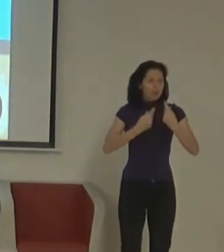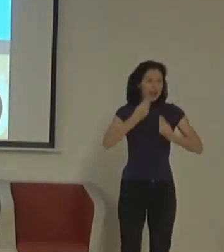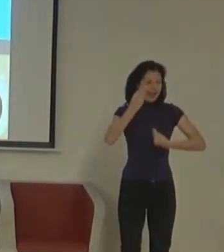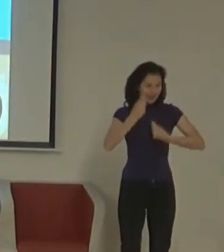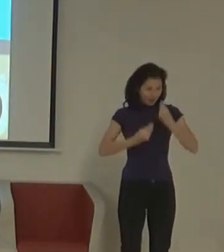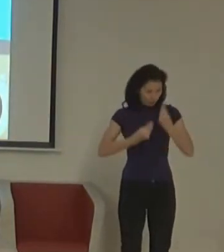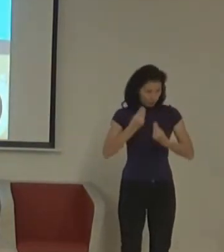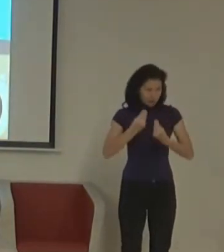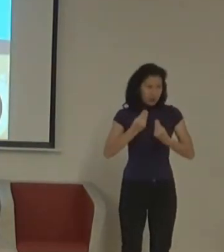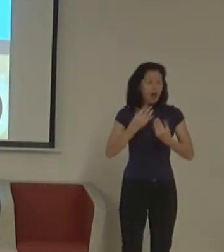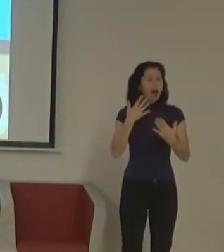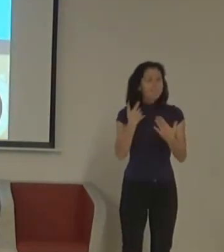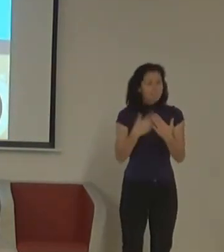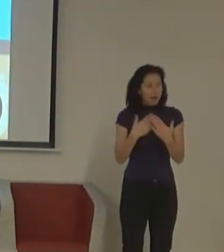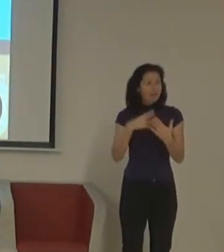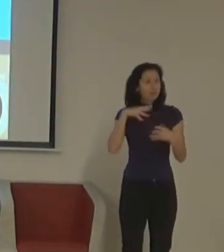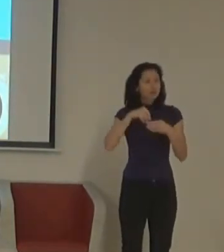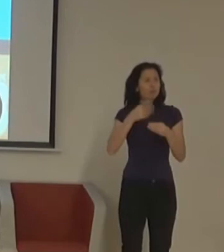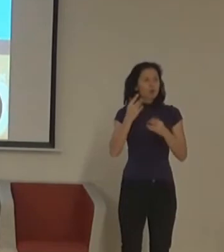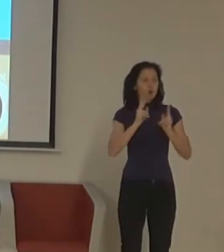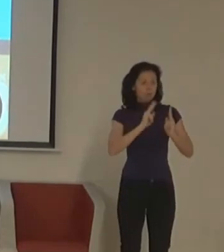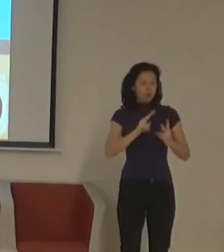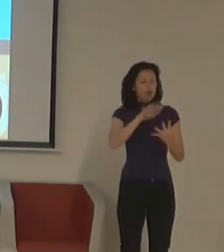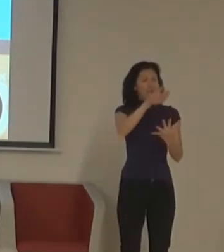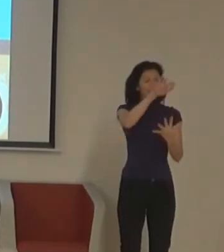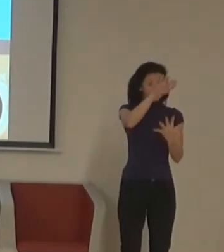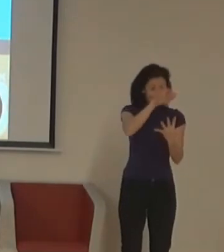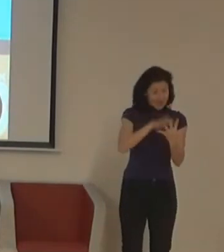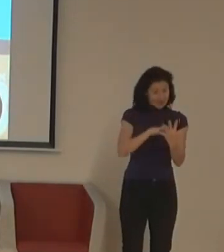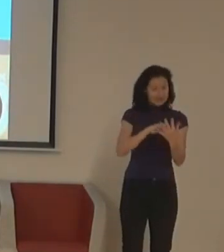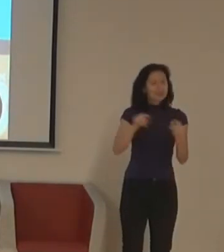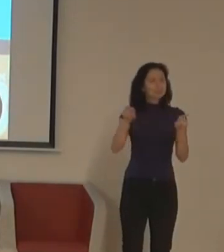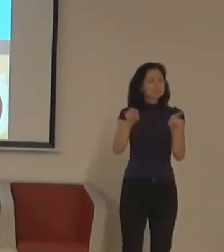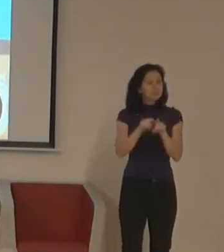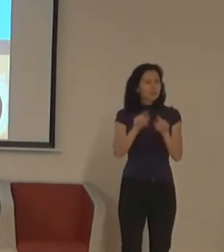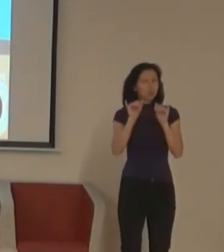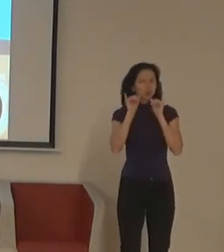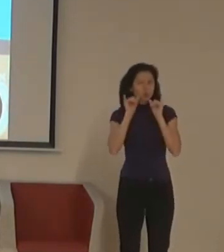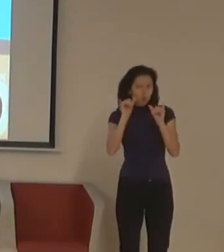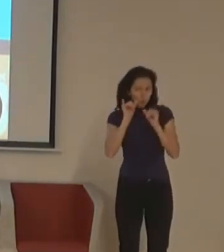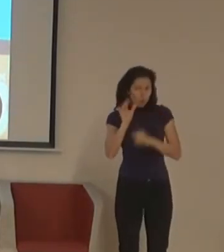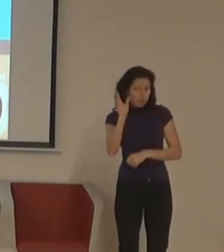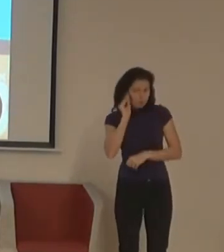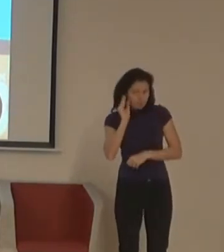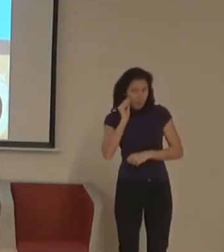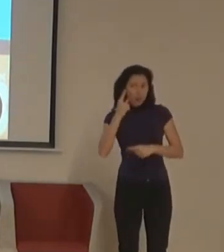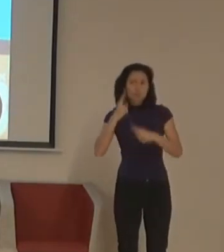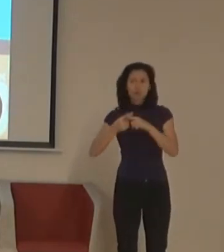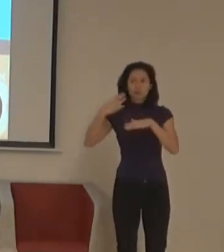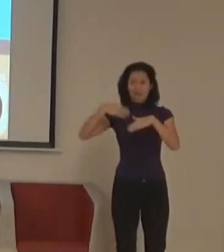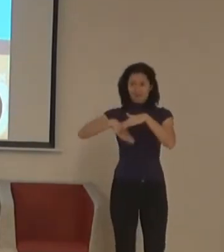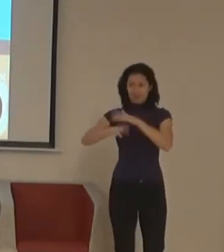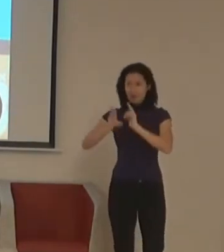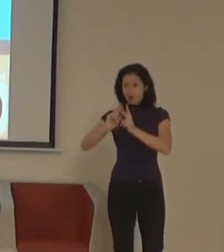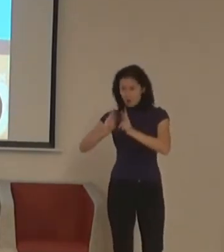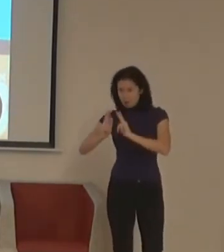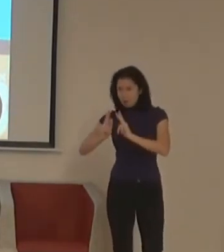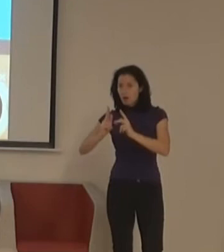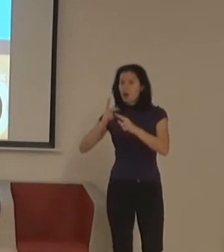rozjala do varianty, kdy jste měli nejen text, ale i akustickou stopu, video ve znakovém jazyce a